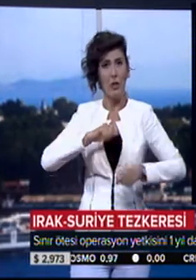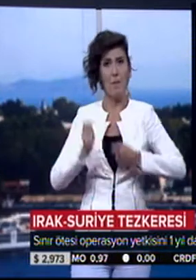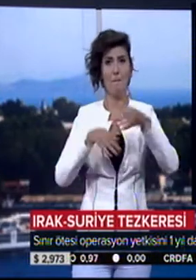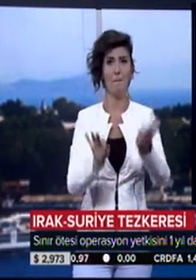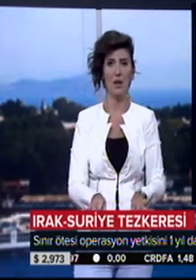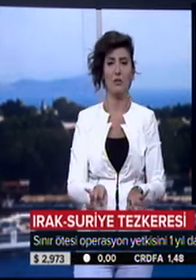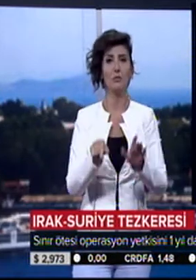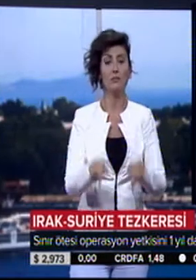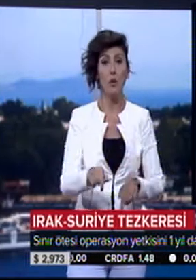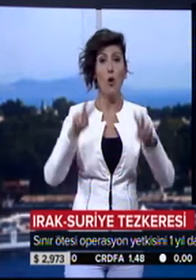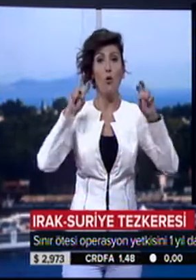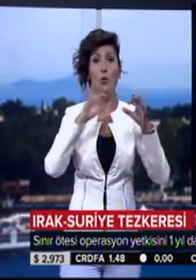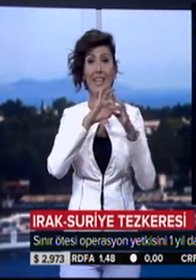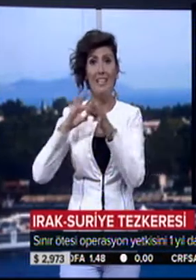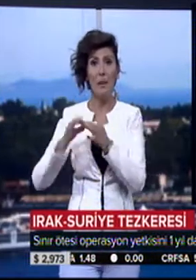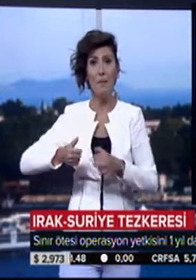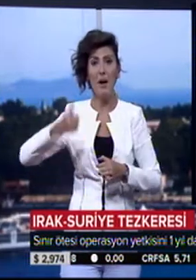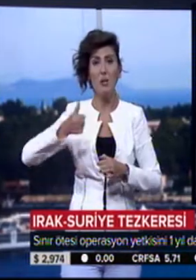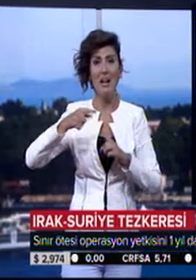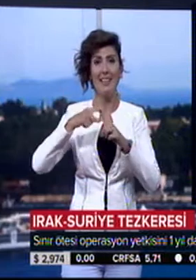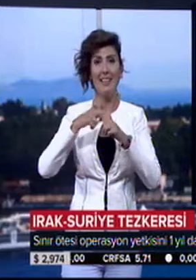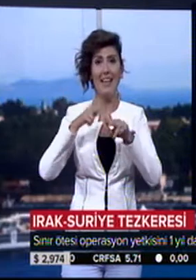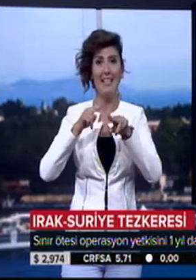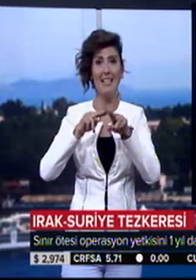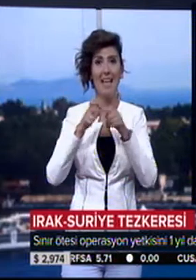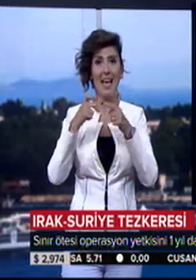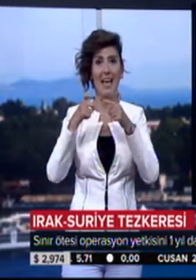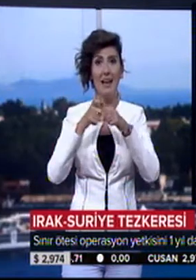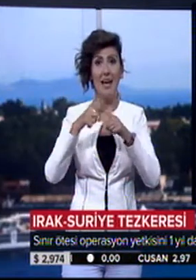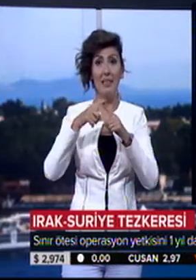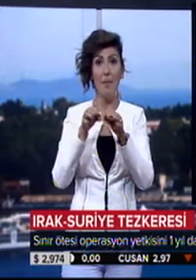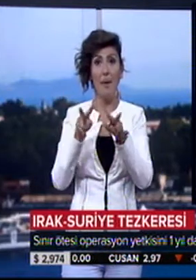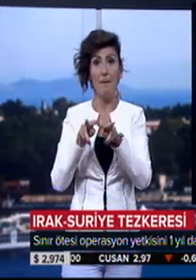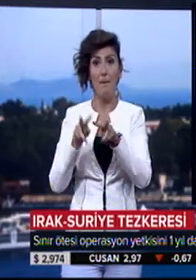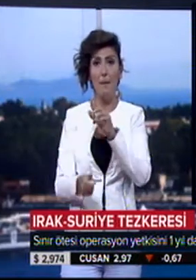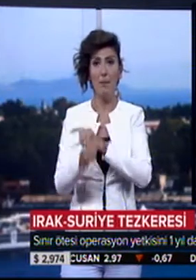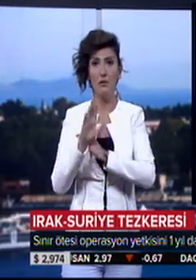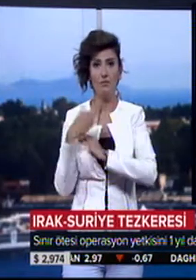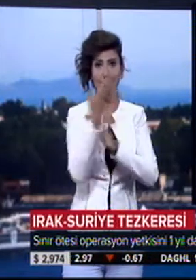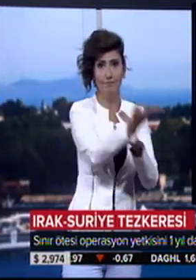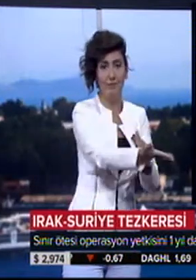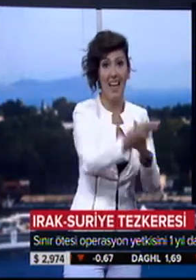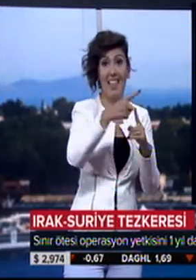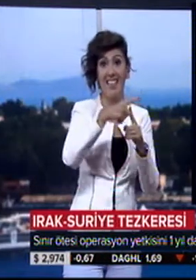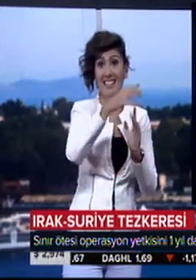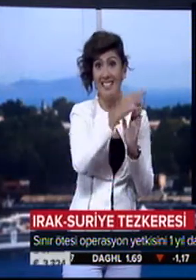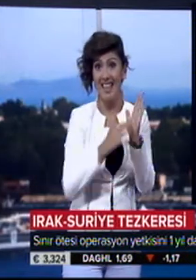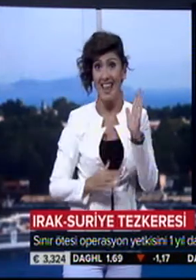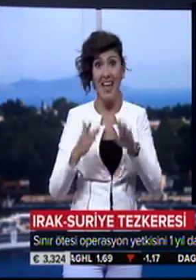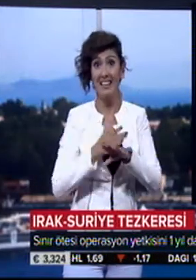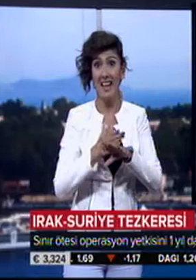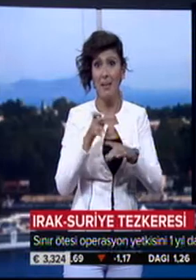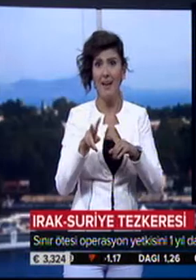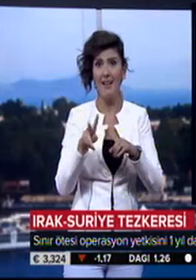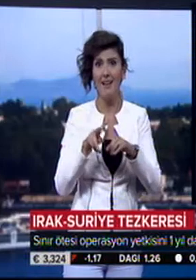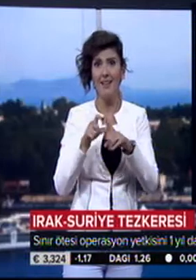için harekete geçti. Konuya ilişkin Başbakanlık tezkeresi Türkiye Büyük Millet Meclisi Başkanlığı'na sunuldu. Tezkerenin gerekçesinde